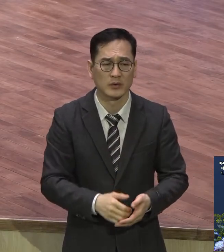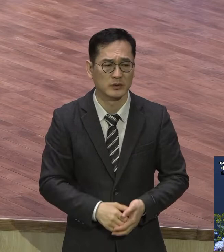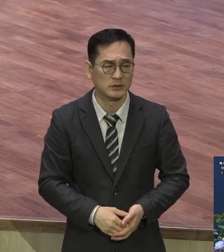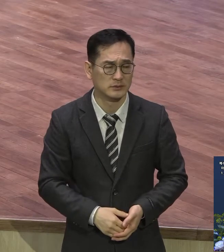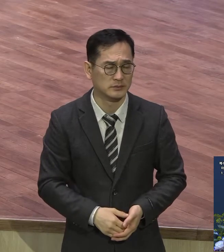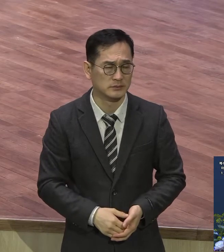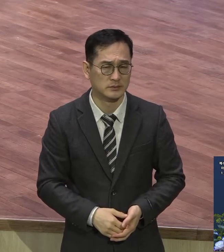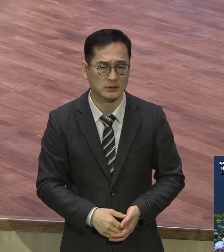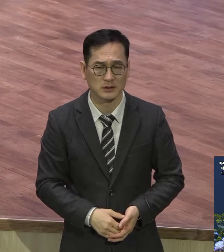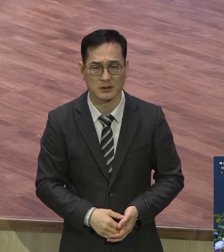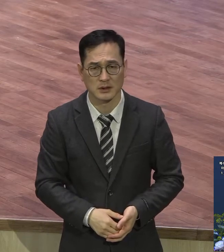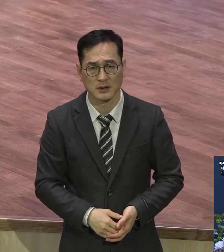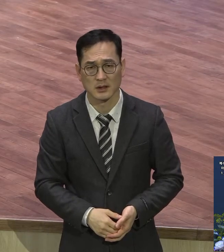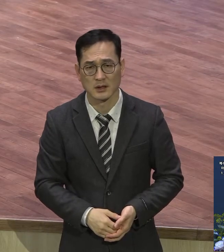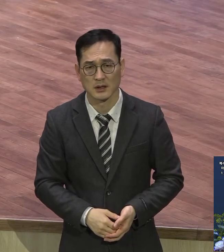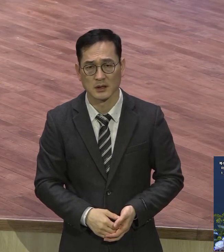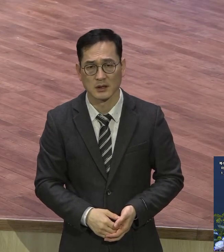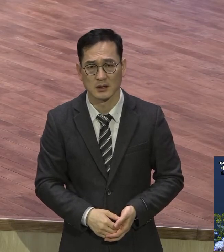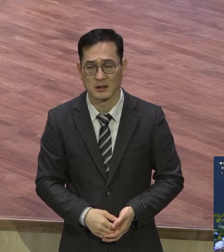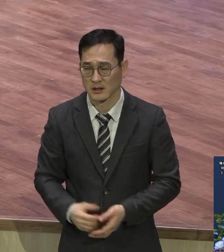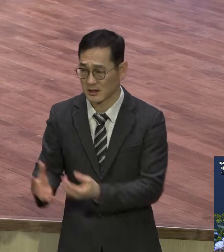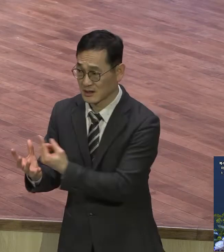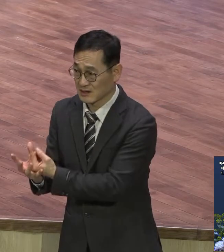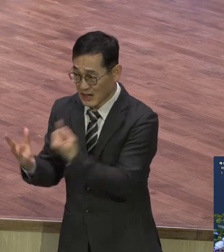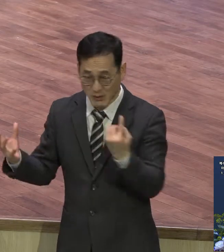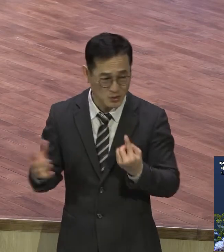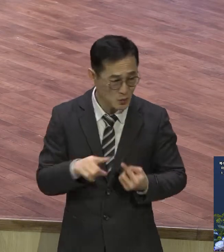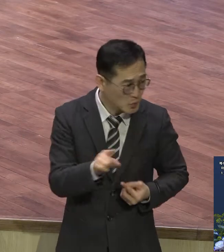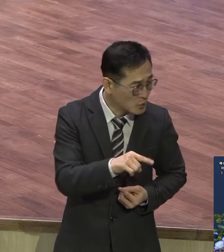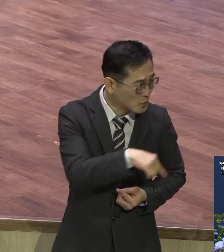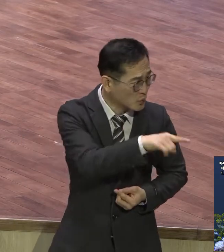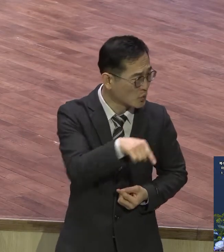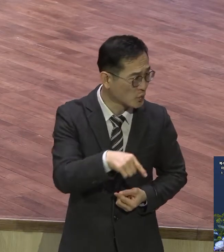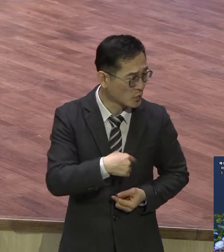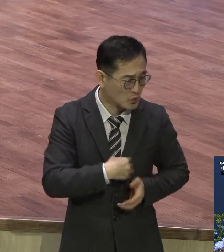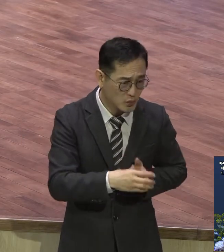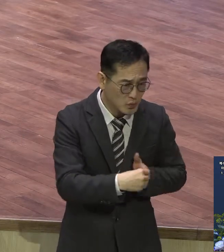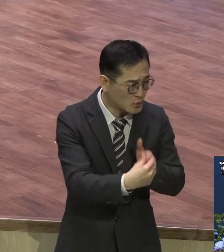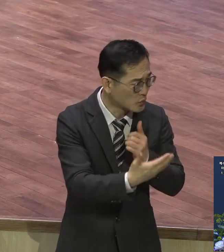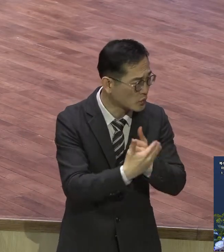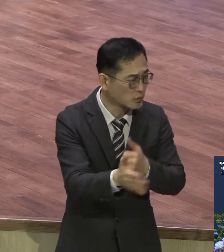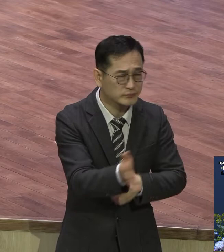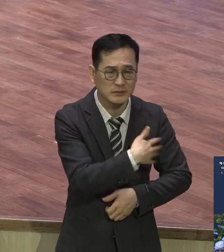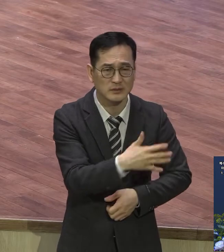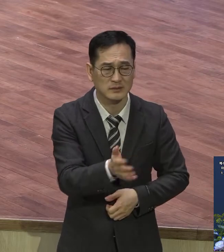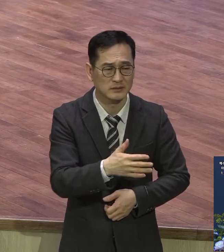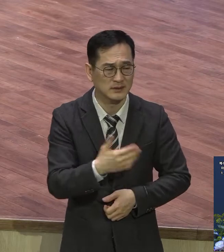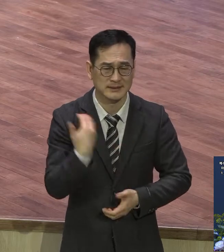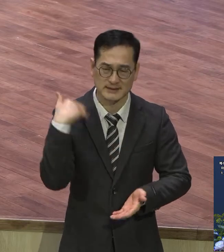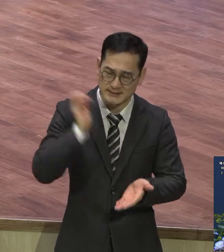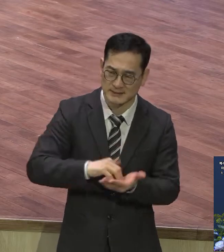아무런 거기에서 자기라 함께해 줄 사람이 없으니까 다시 들어갔다는 거예요